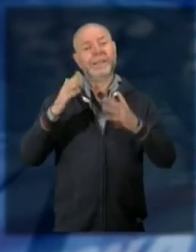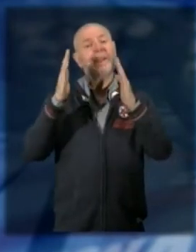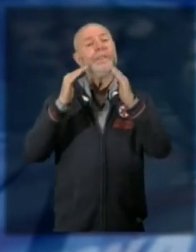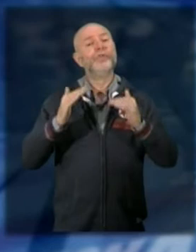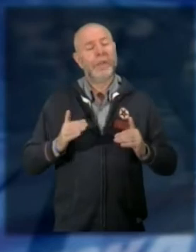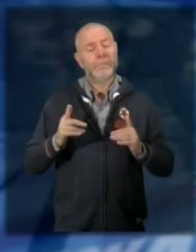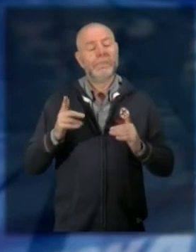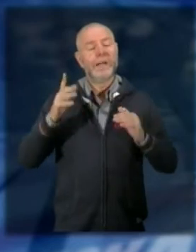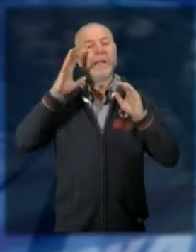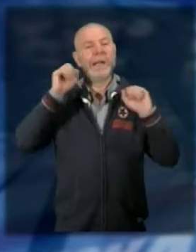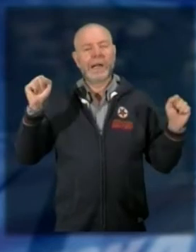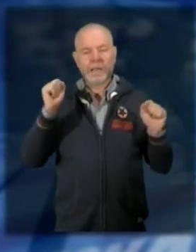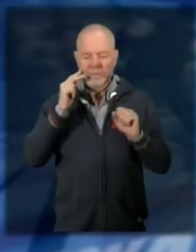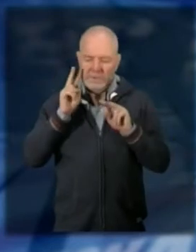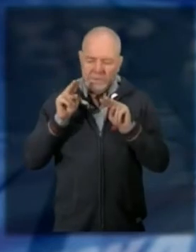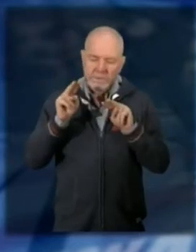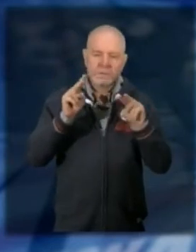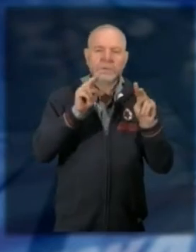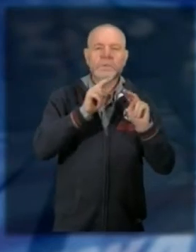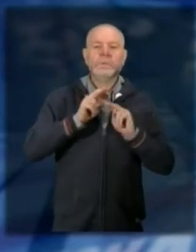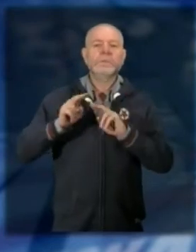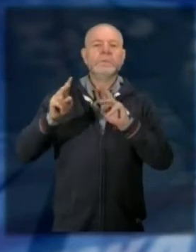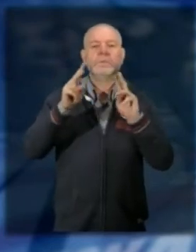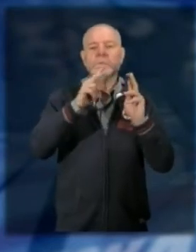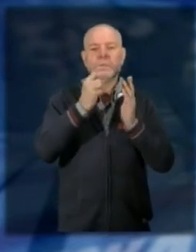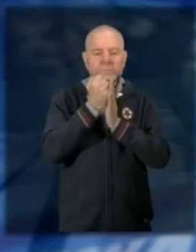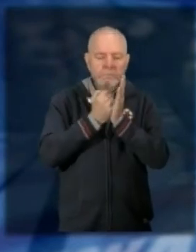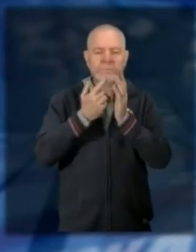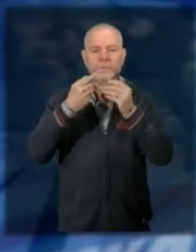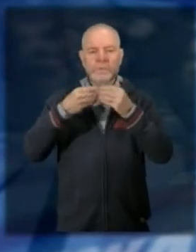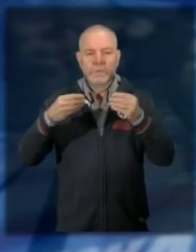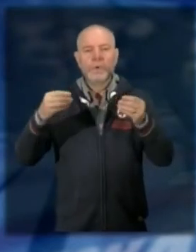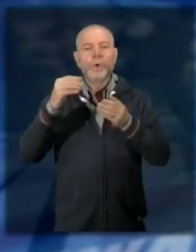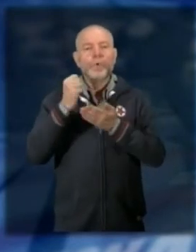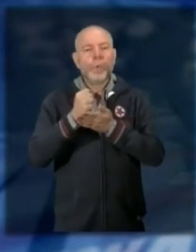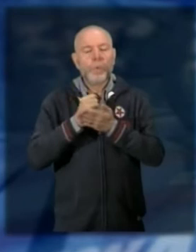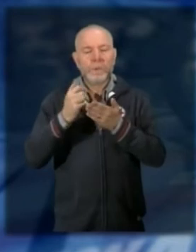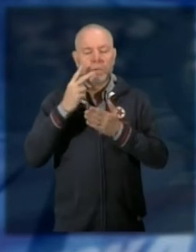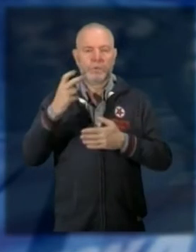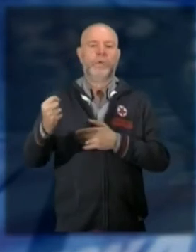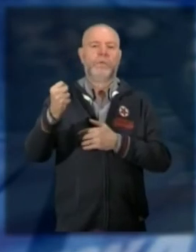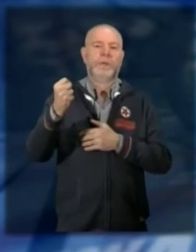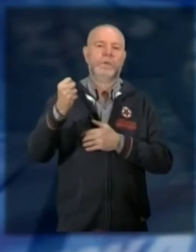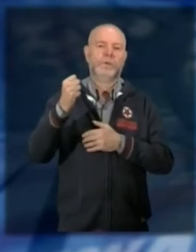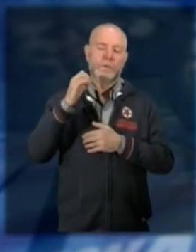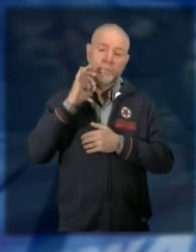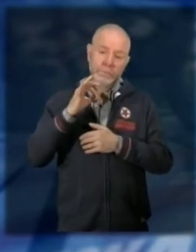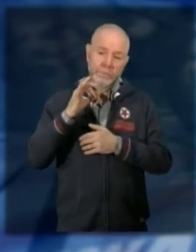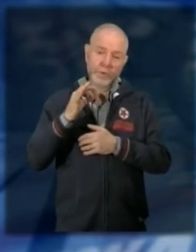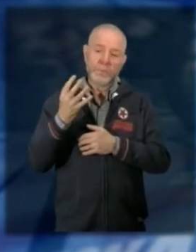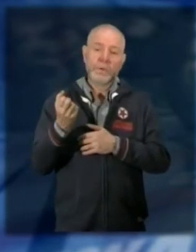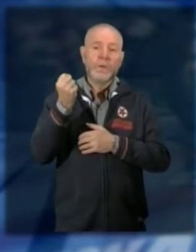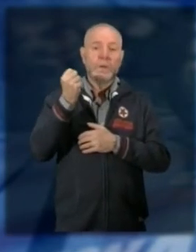specialisti, dopo un'accurata ricostruzione storica sulla base dei pochi articoli di giornale di quell'epoca, sono riusciti a individuare l'attuale